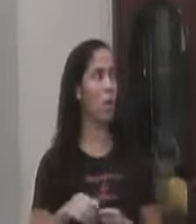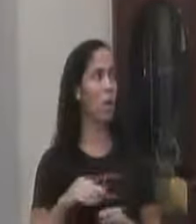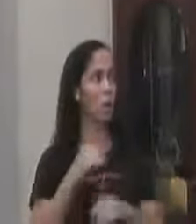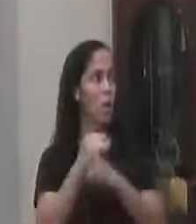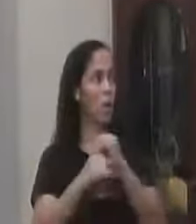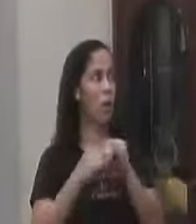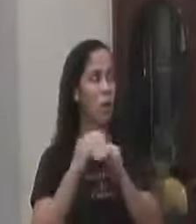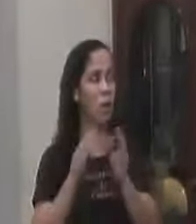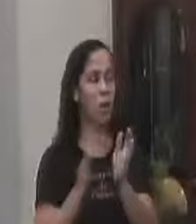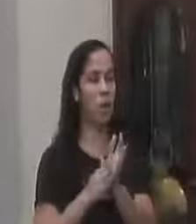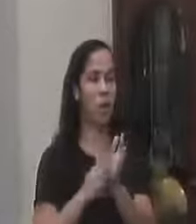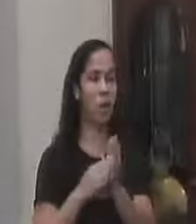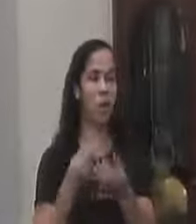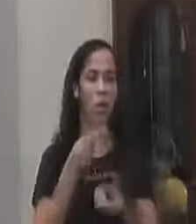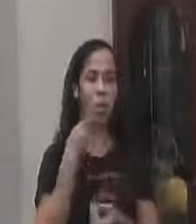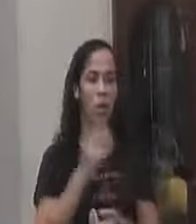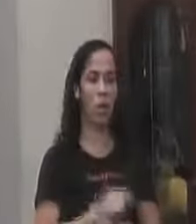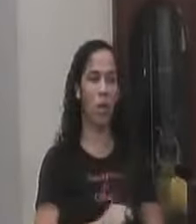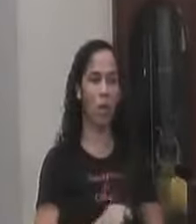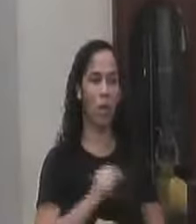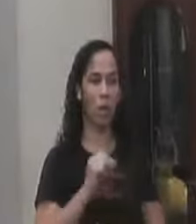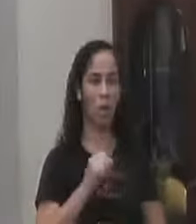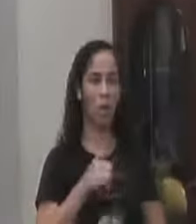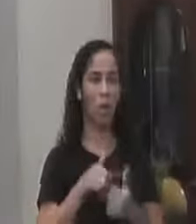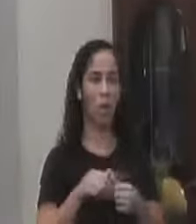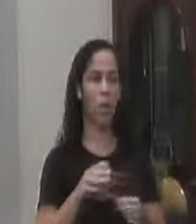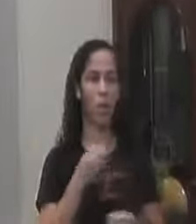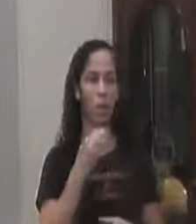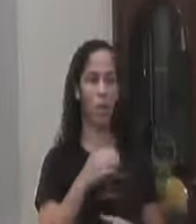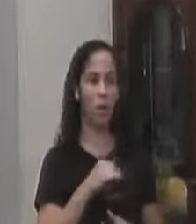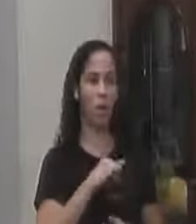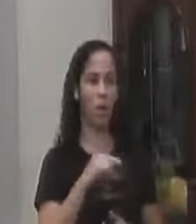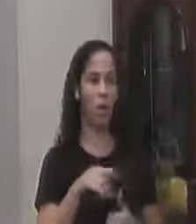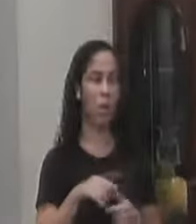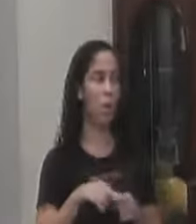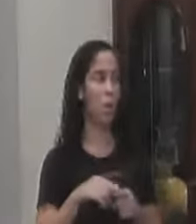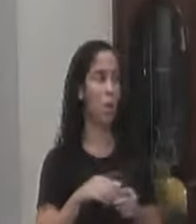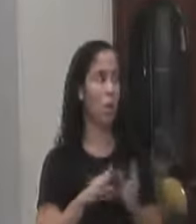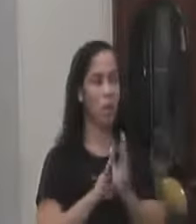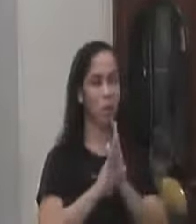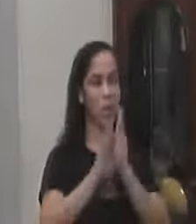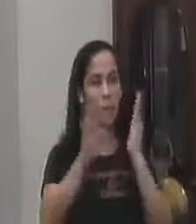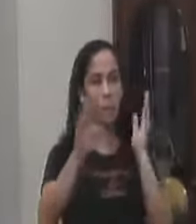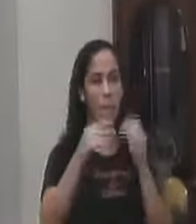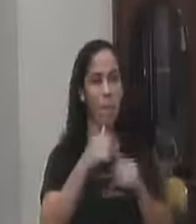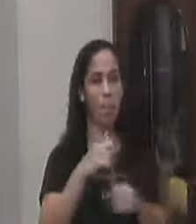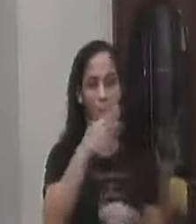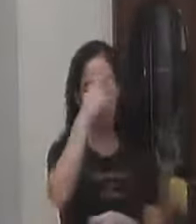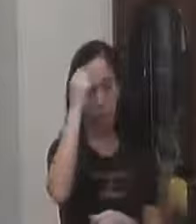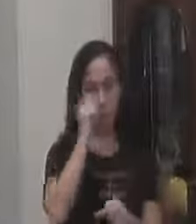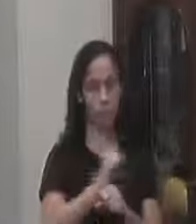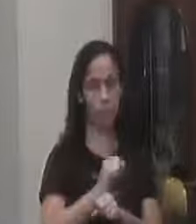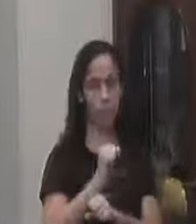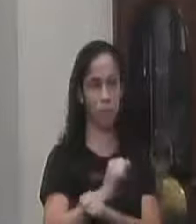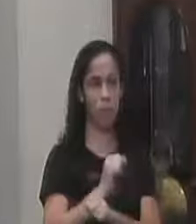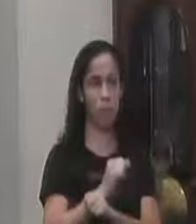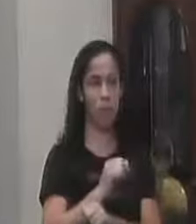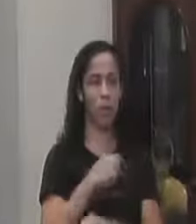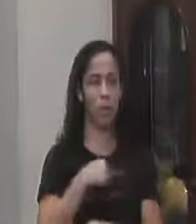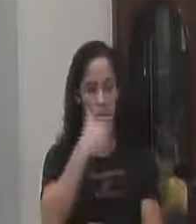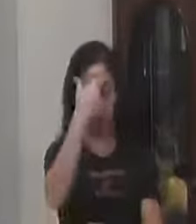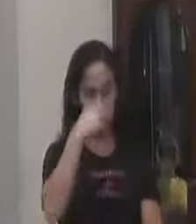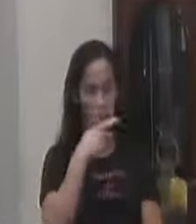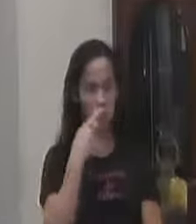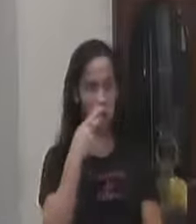internet E vou dar os parabéns A quem quer de direito Se tiver Com fila As pessoas esperando Você e eu